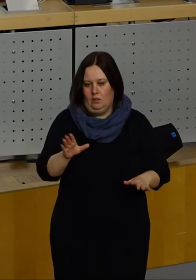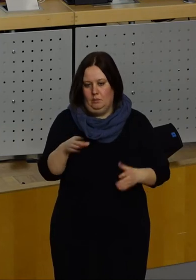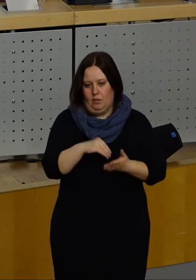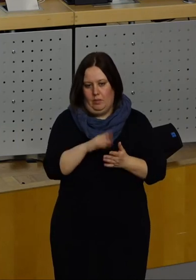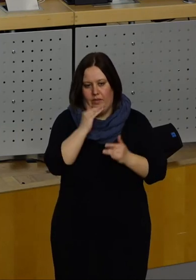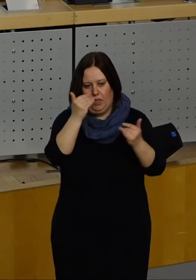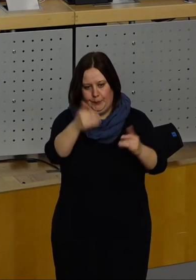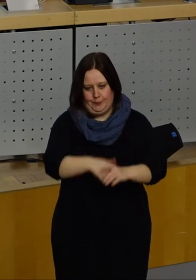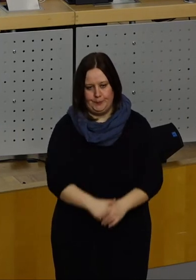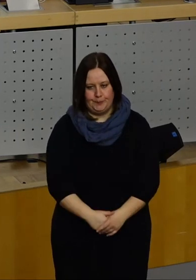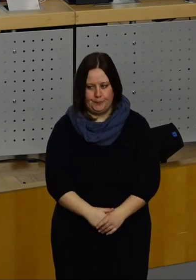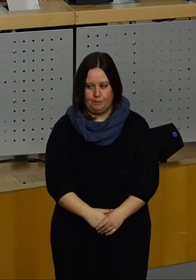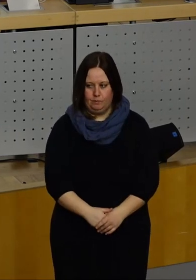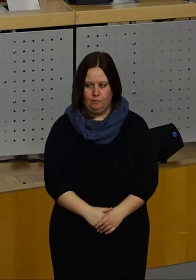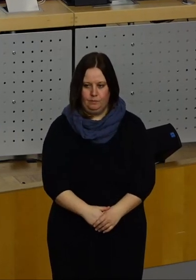mitzuwirken. Vielen Dank.